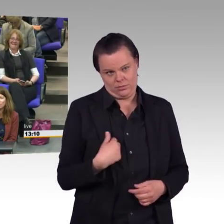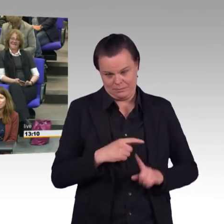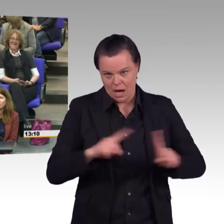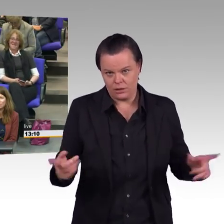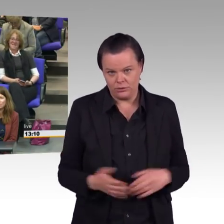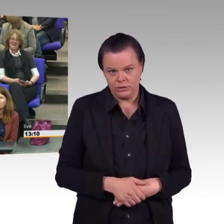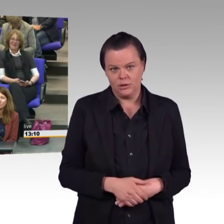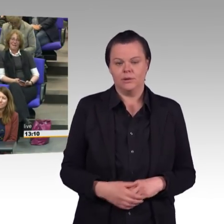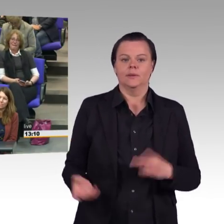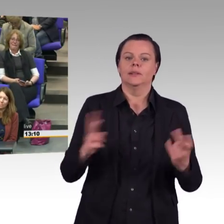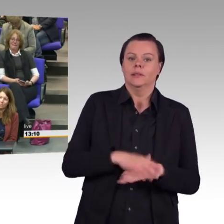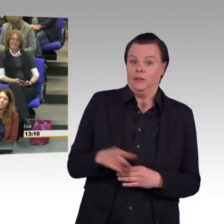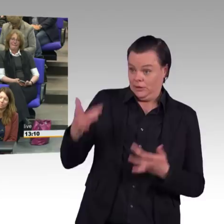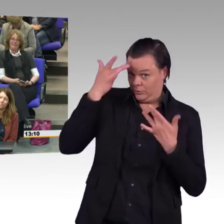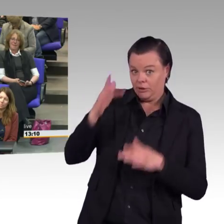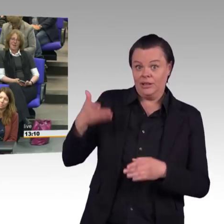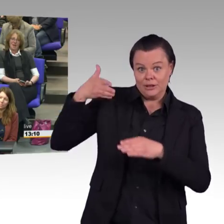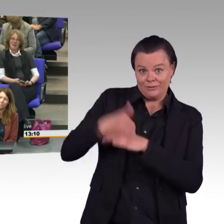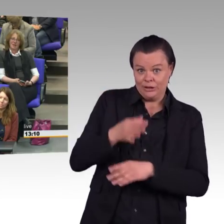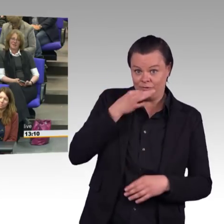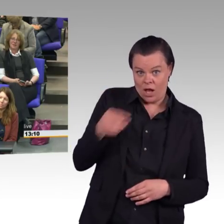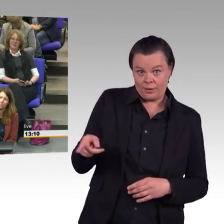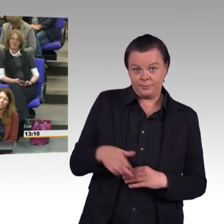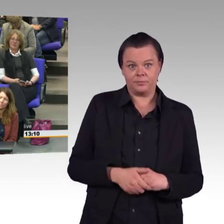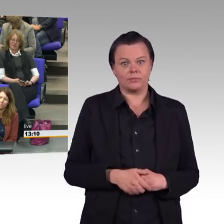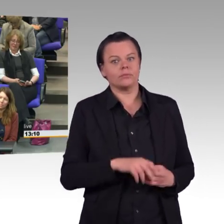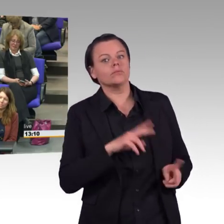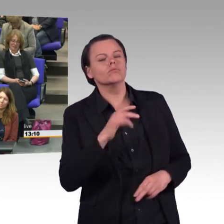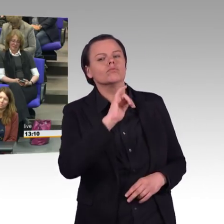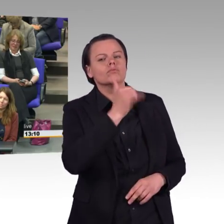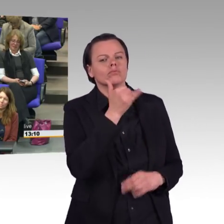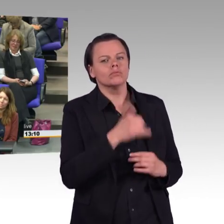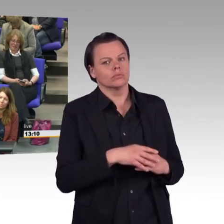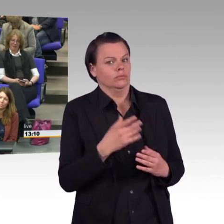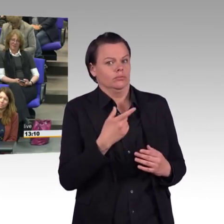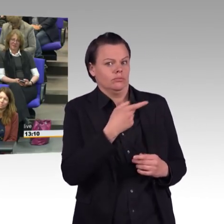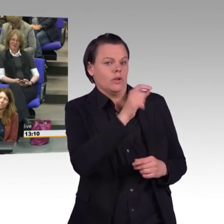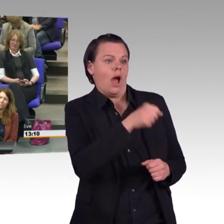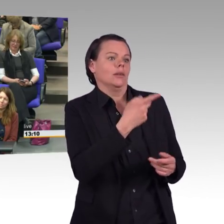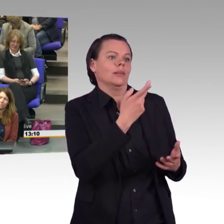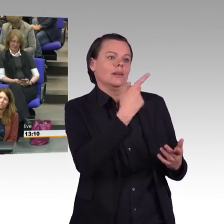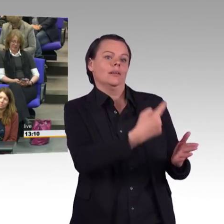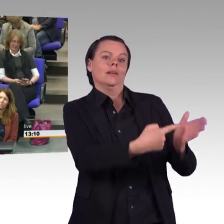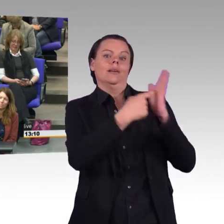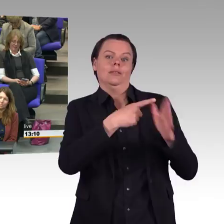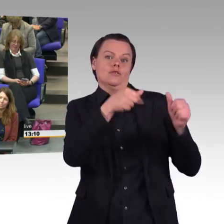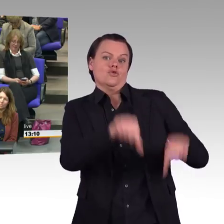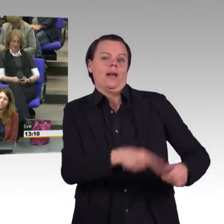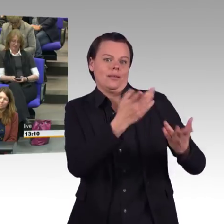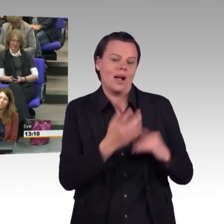Grundgesetz vorgesehene Entschädigungspflicht im Falle von Enteignung in diesem Falle nicht mehr zieht? Sie können